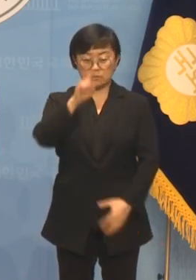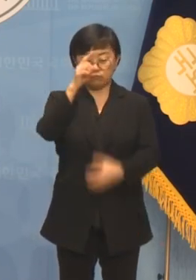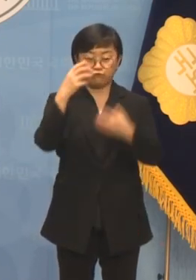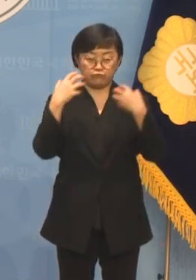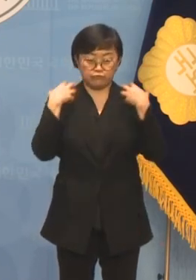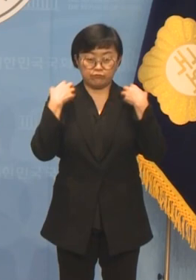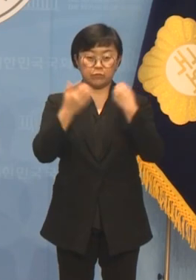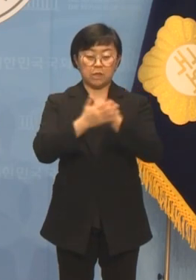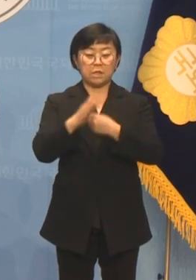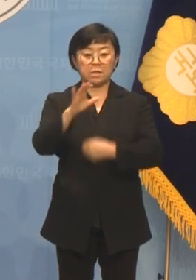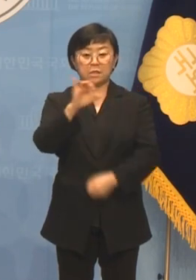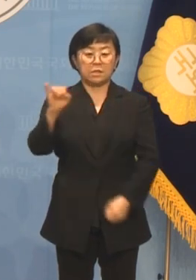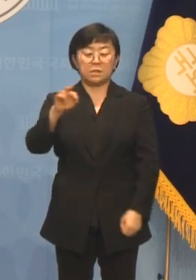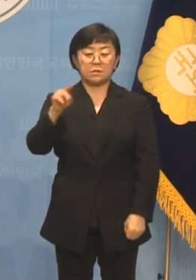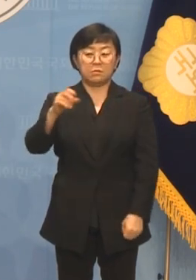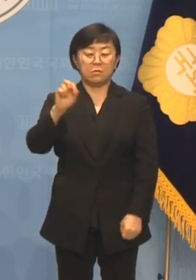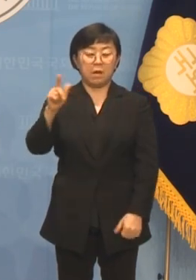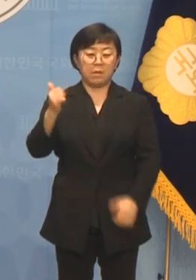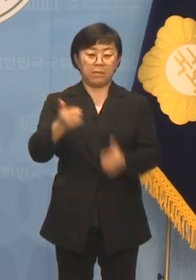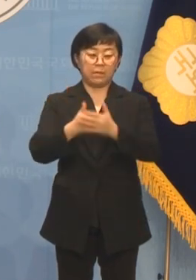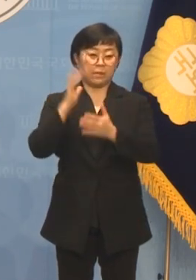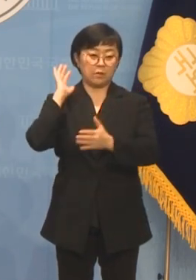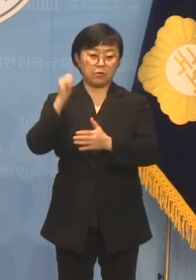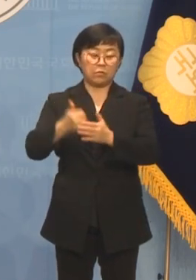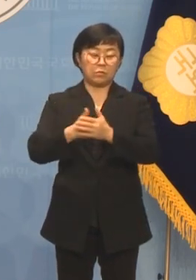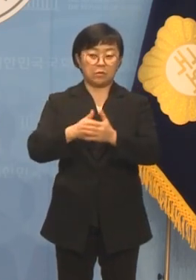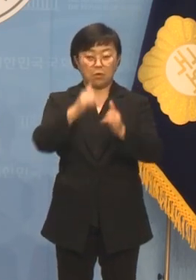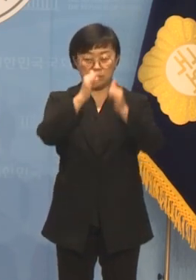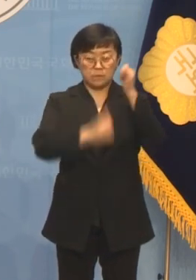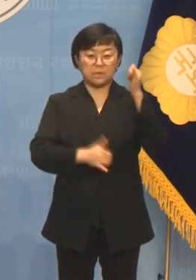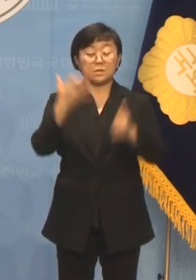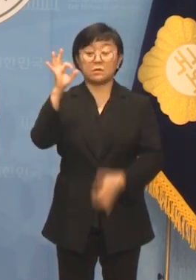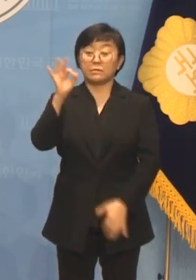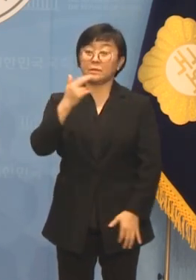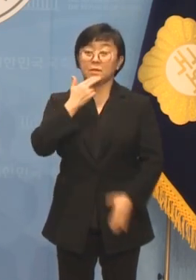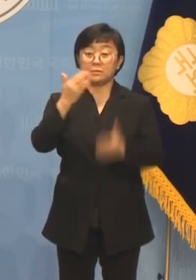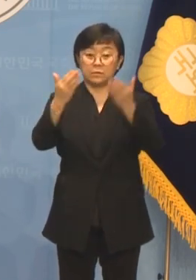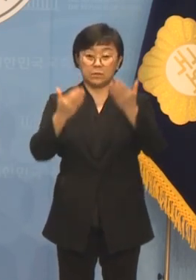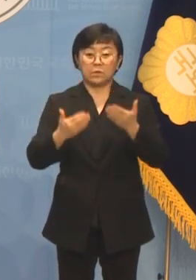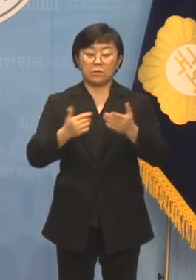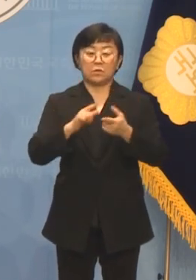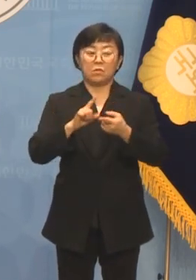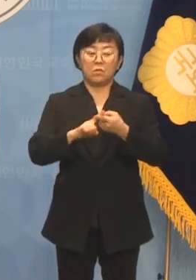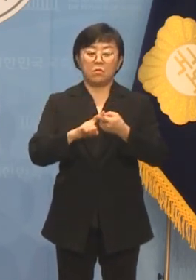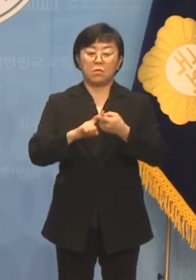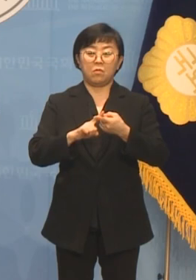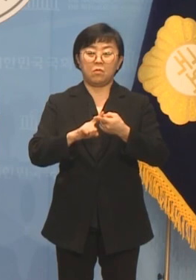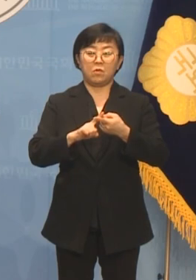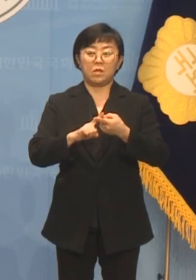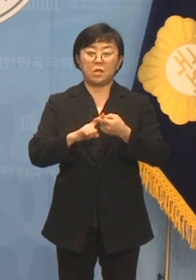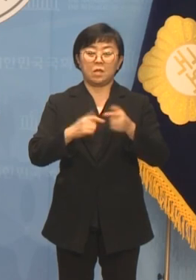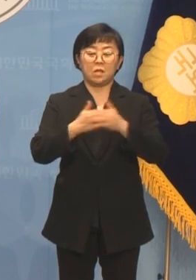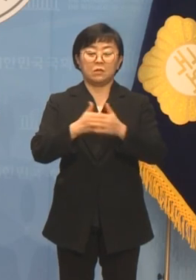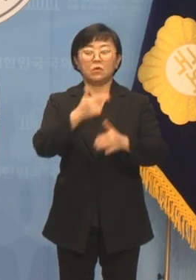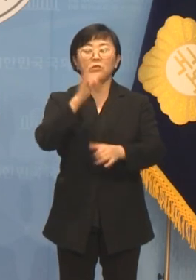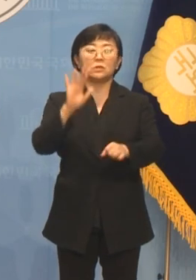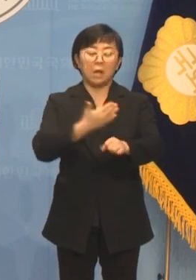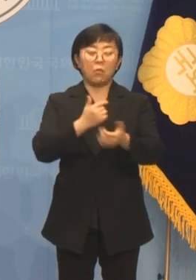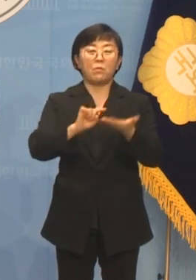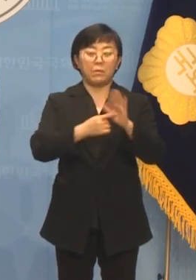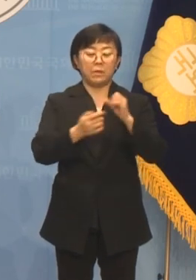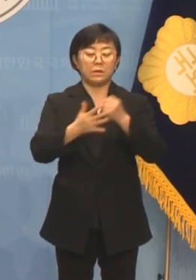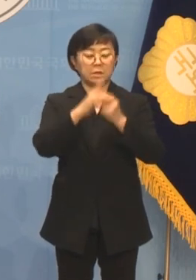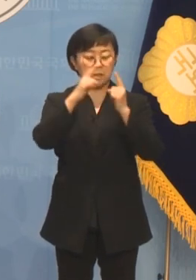이승만 대통령의 업적은 부정당한 채 가만 부각되어 기념관 설립이